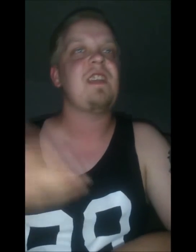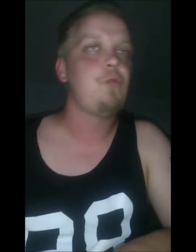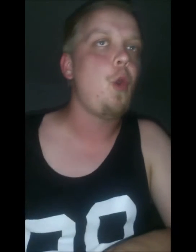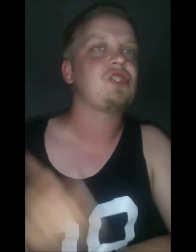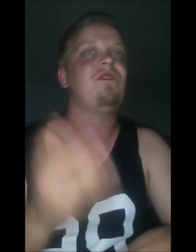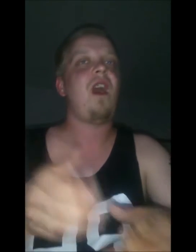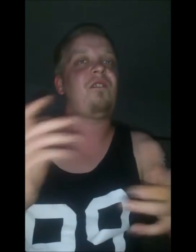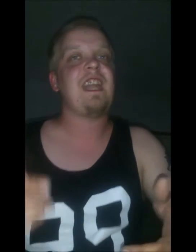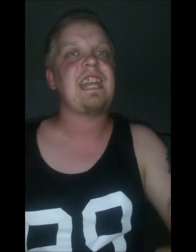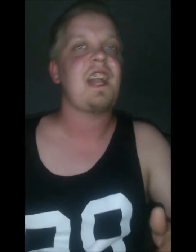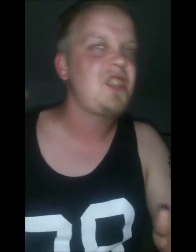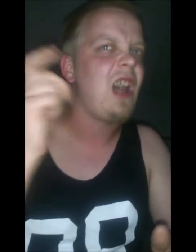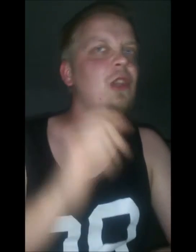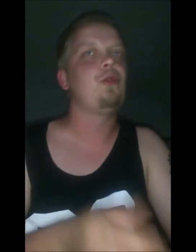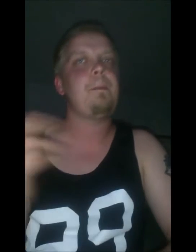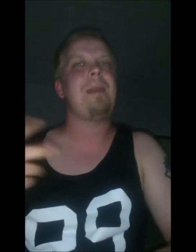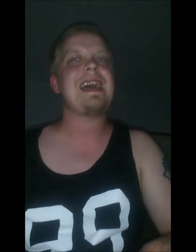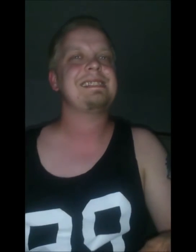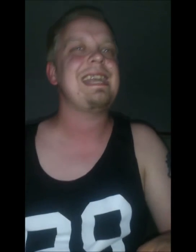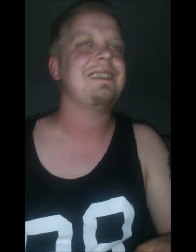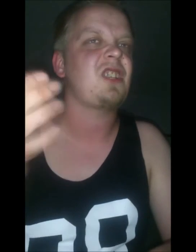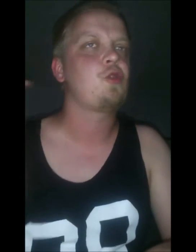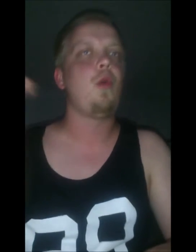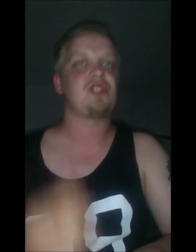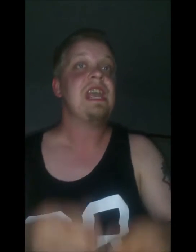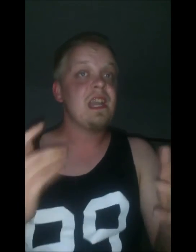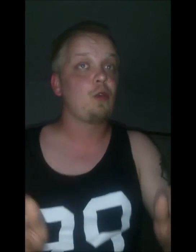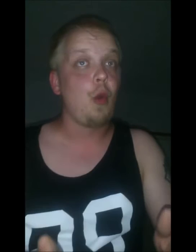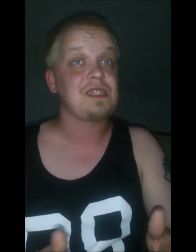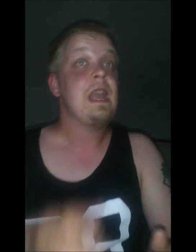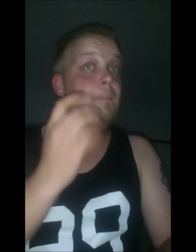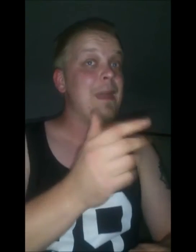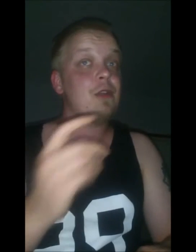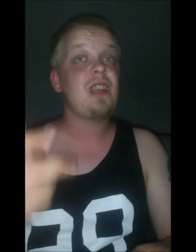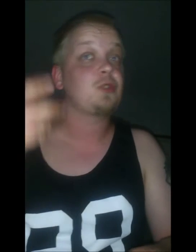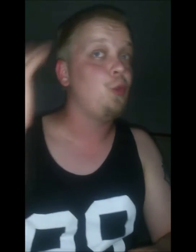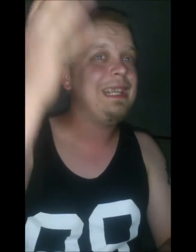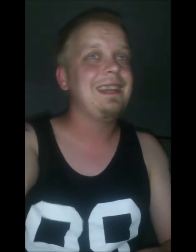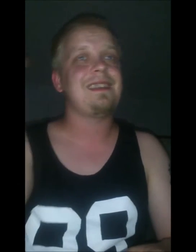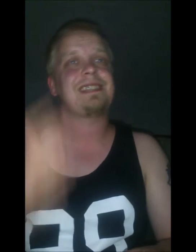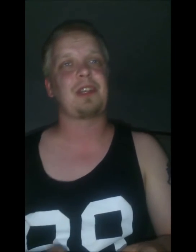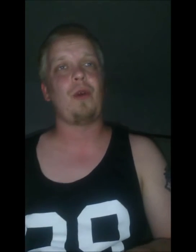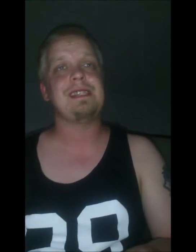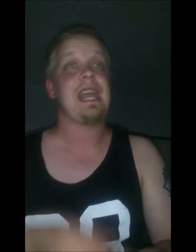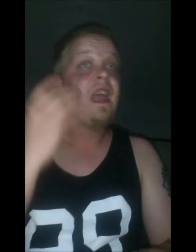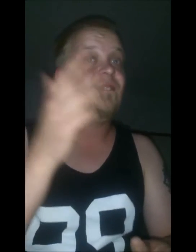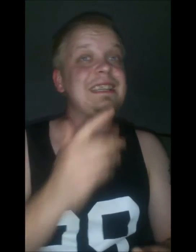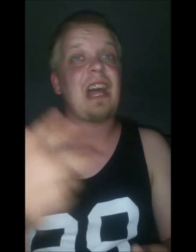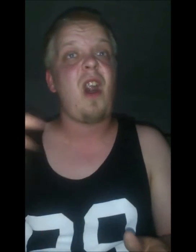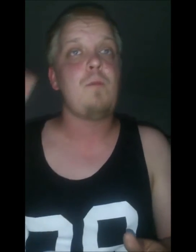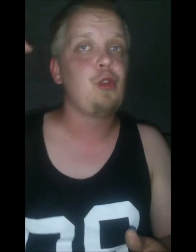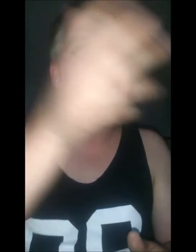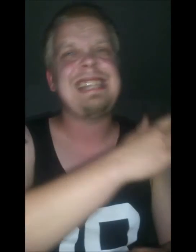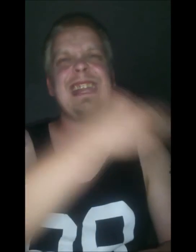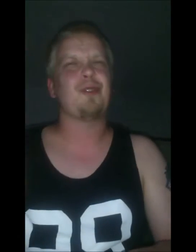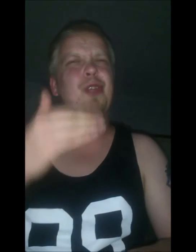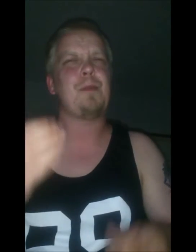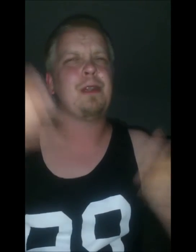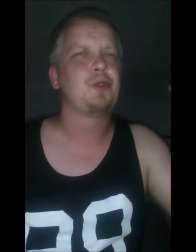vie vuosi Vaan Frede ja Jallurdi Pääsee taas kuosi, ja kuosi Meino jatkuu illasta toisen Vetä aamun asti, en oo törmänny